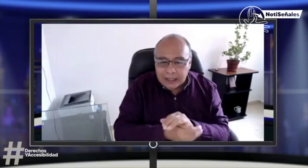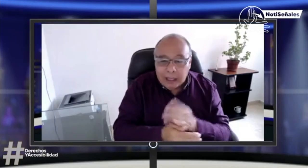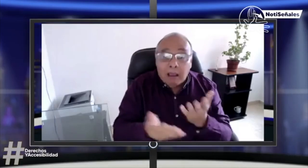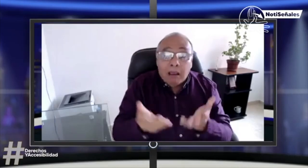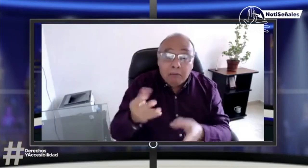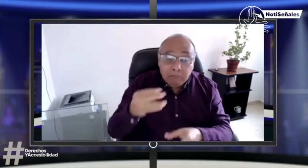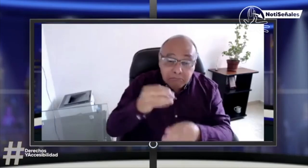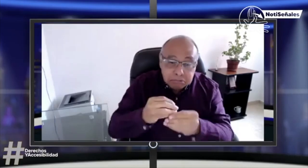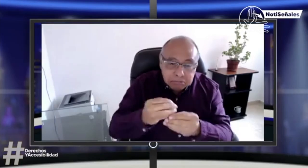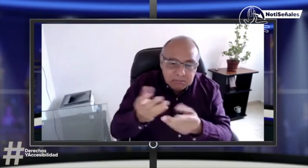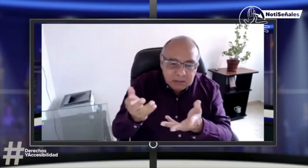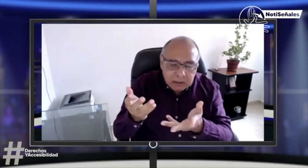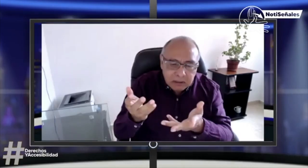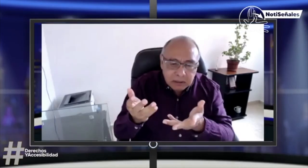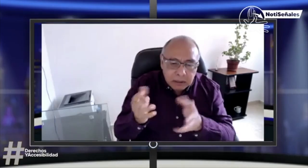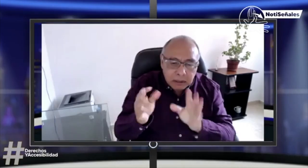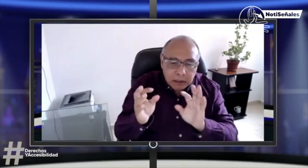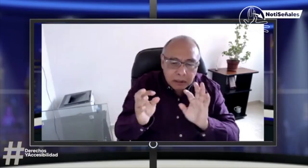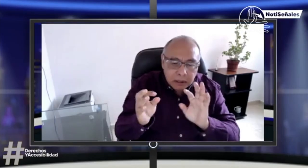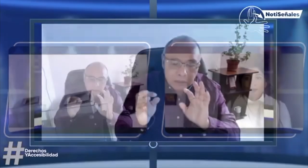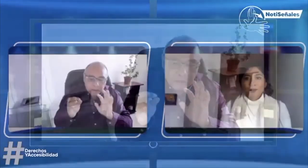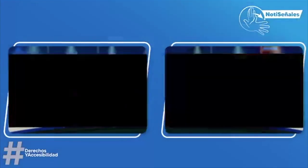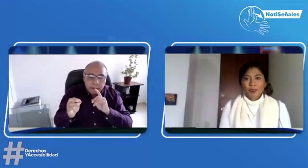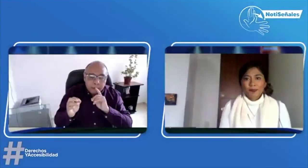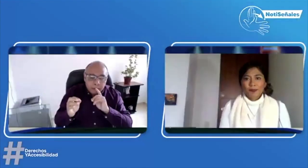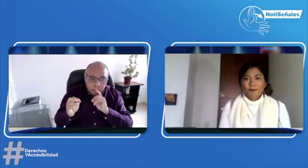entrevista, por tu experiencia. Si quieres agregar algo más,